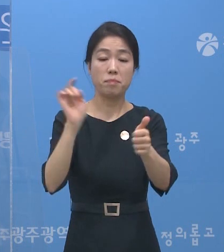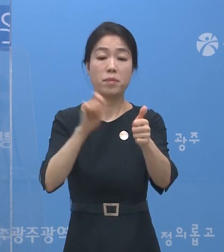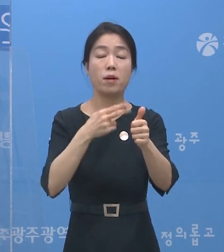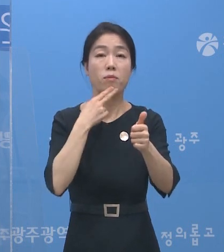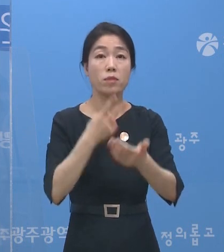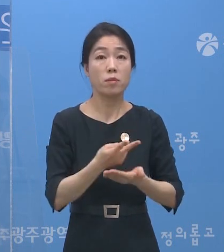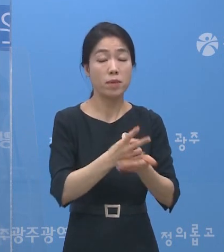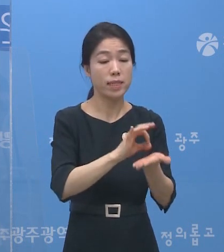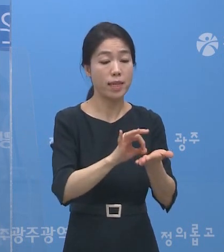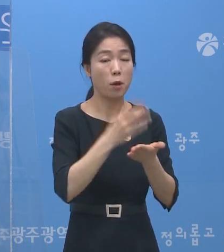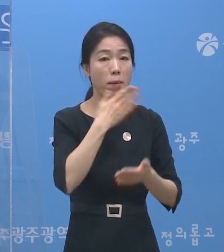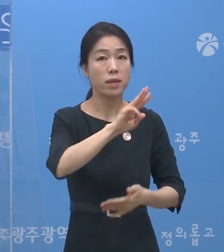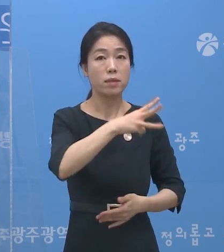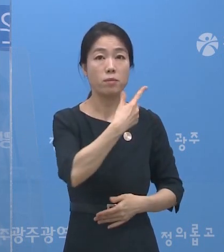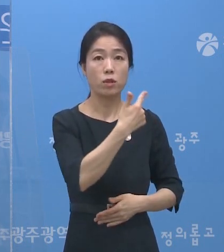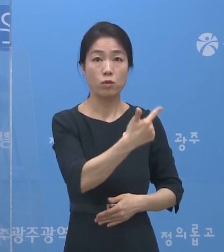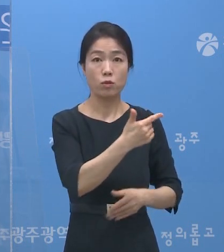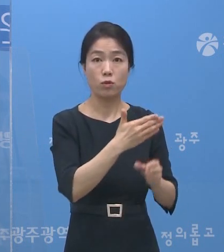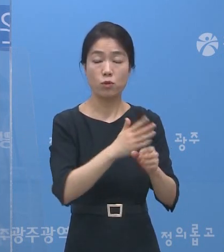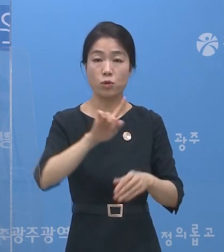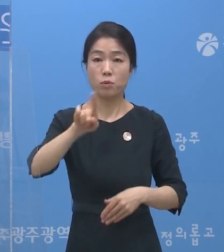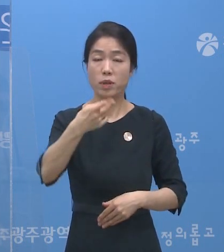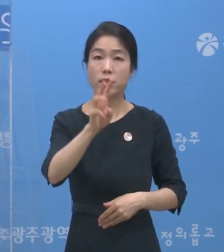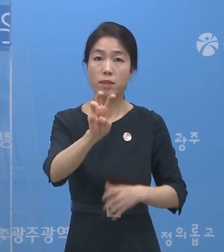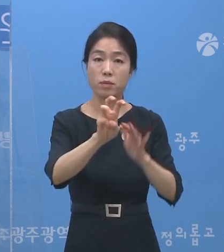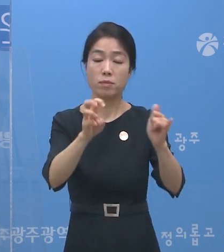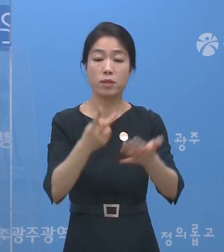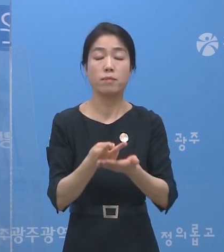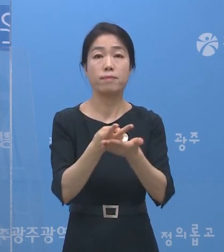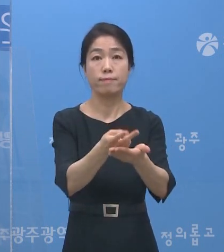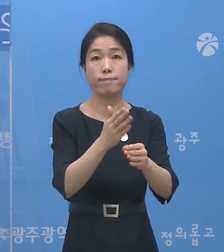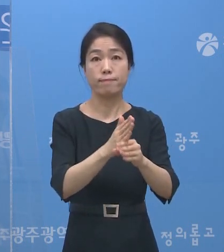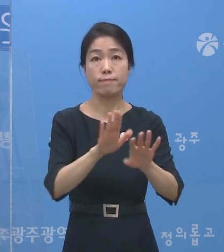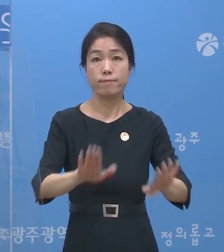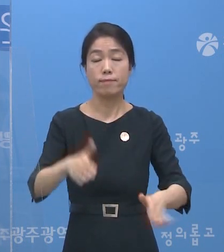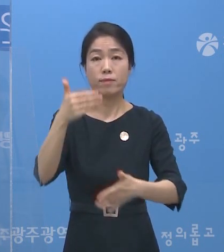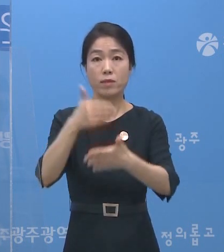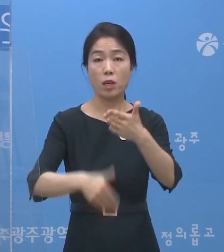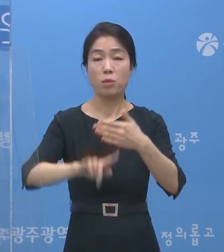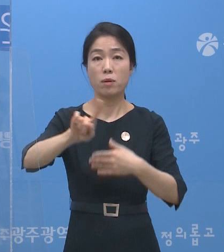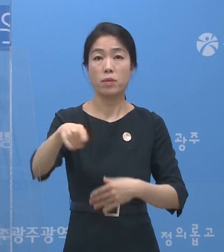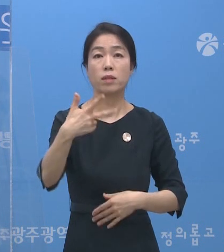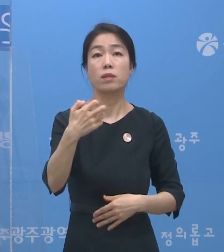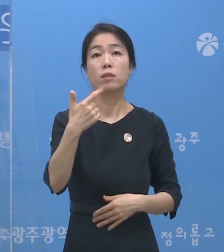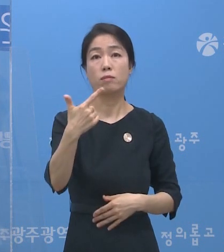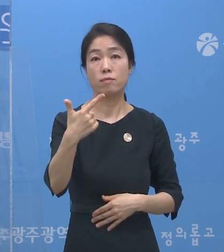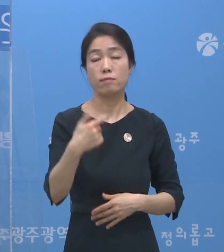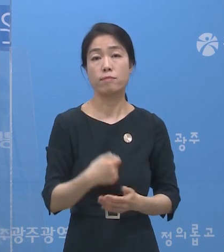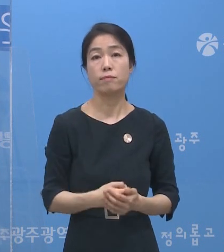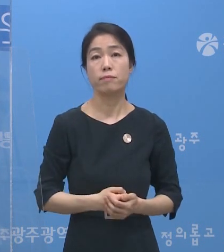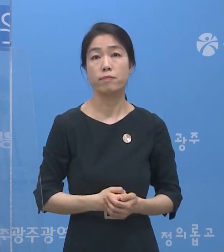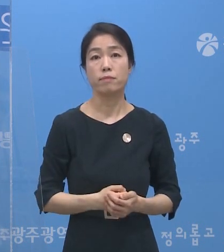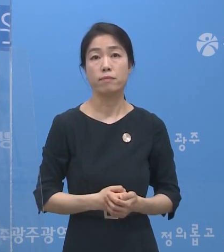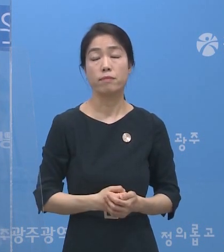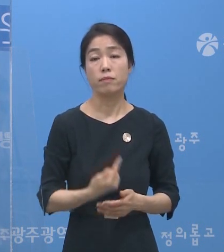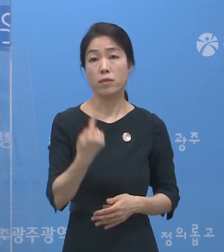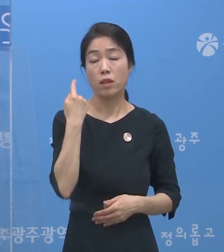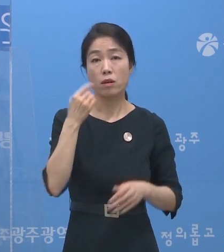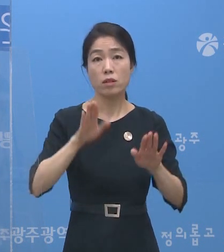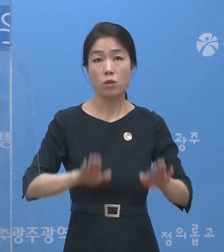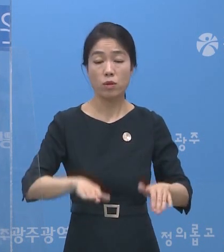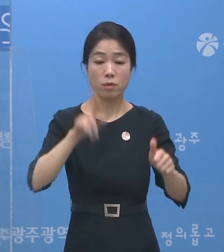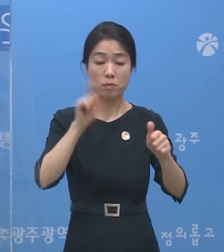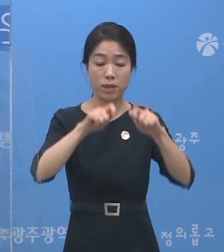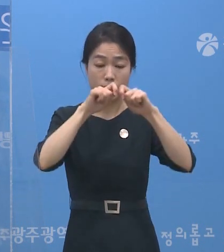병상은 총 가용 306병상 중 130명 입원해 있습니다. 176병상 남아 있습니다. 어제 오늘